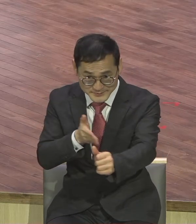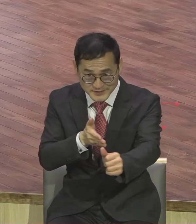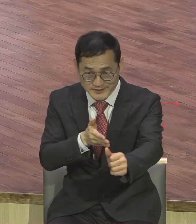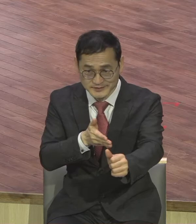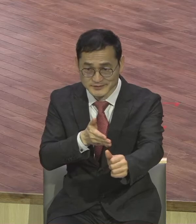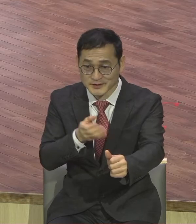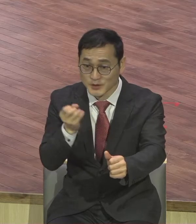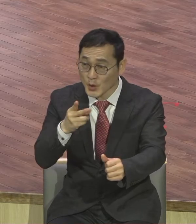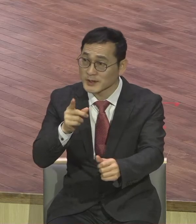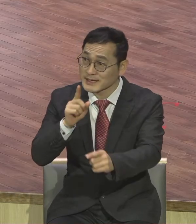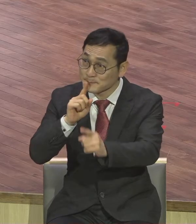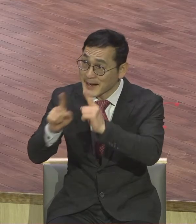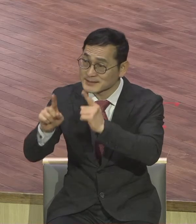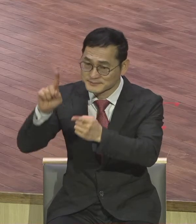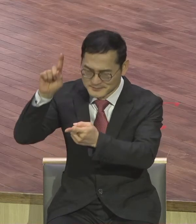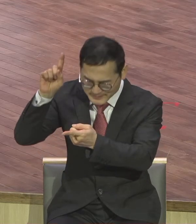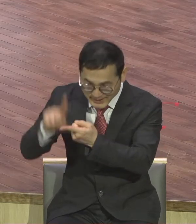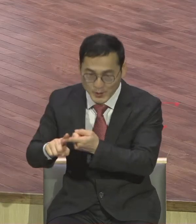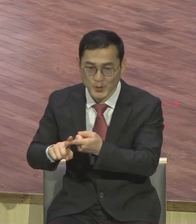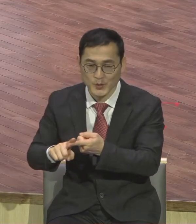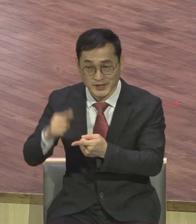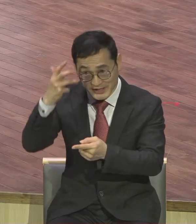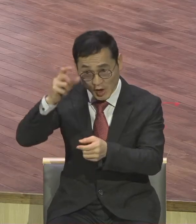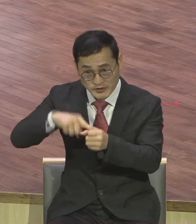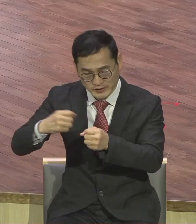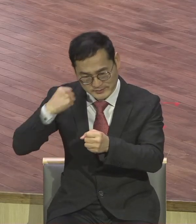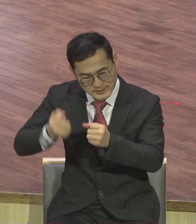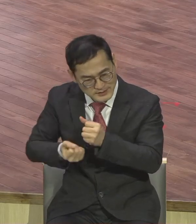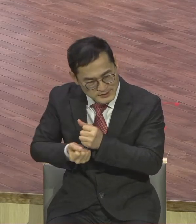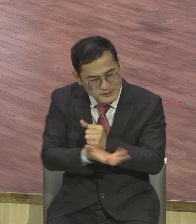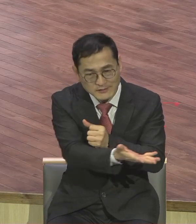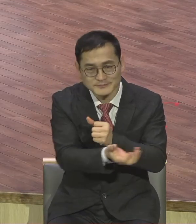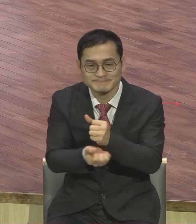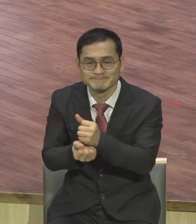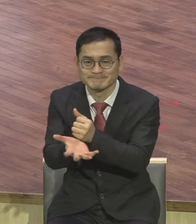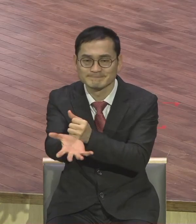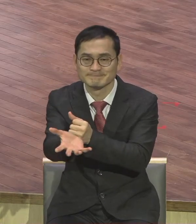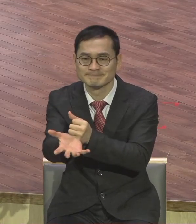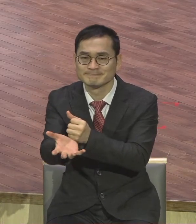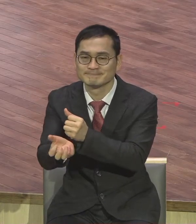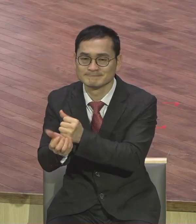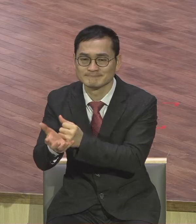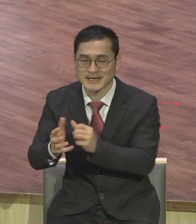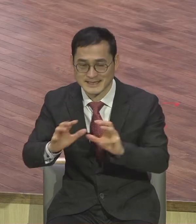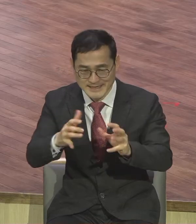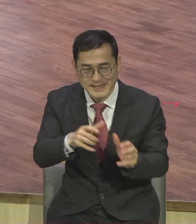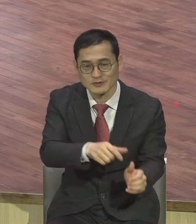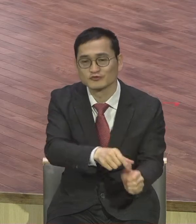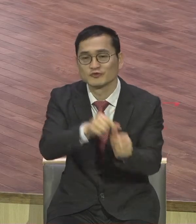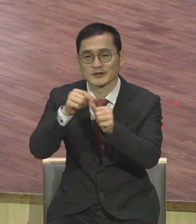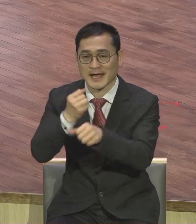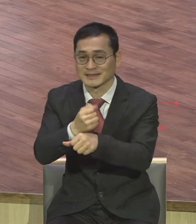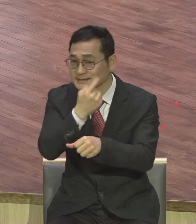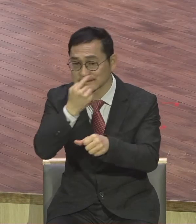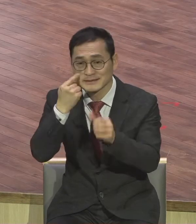영향력을 입혀나가는 그런 세상 살리는 정인들 다 되시기를 제모로 축복합니다